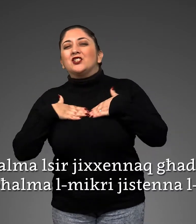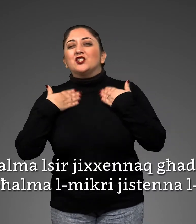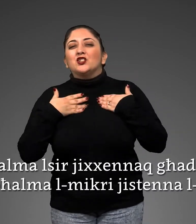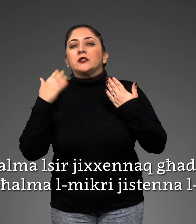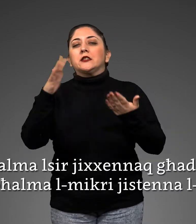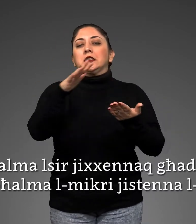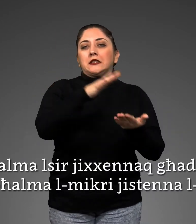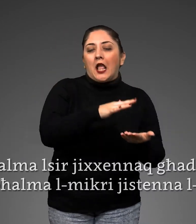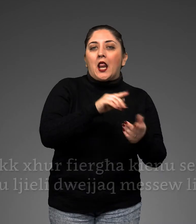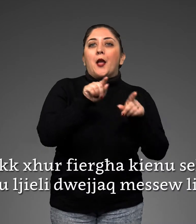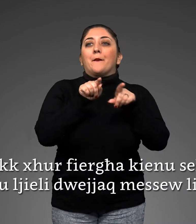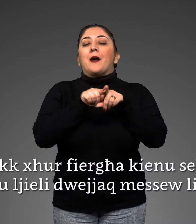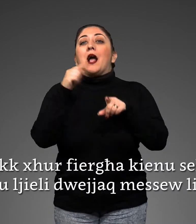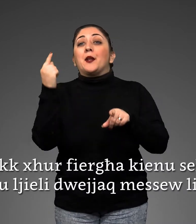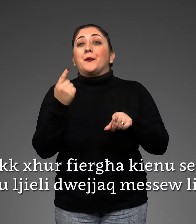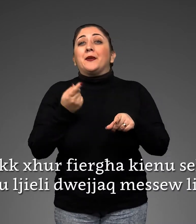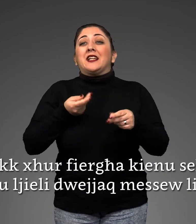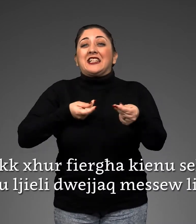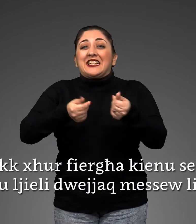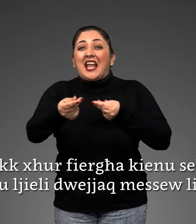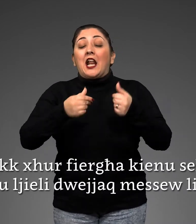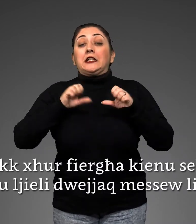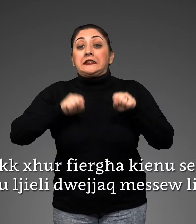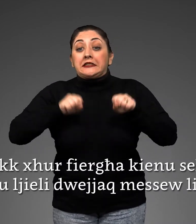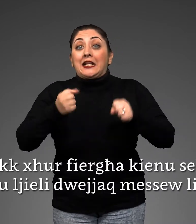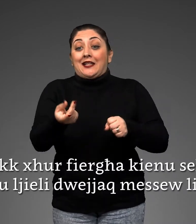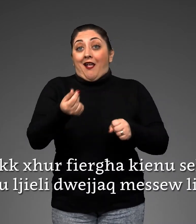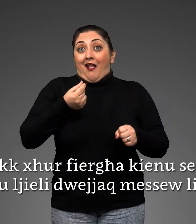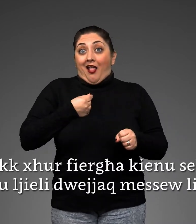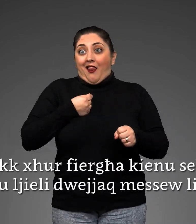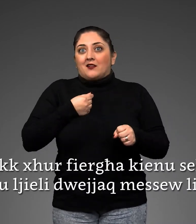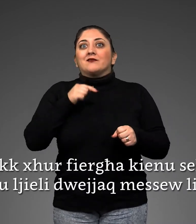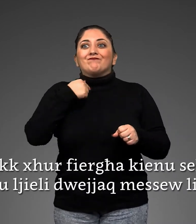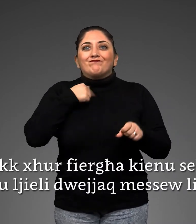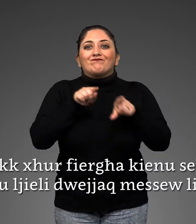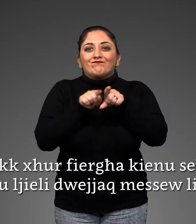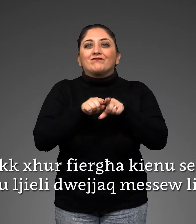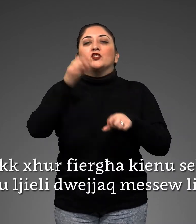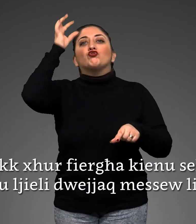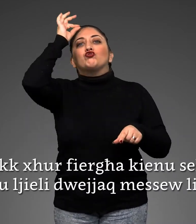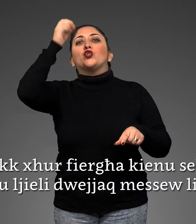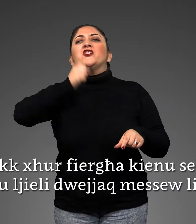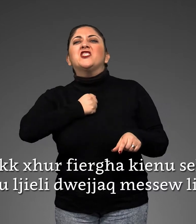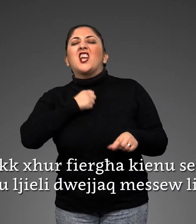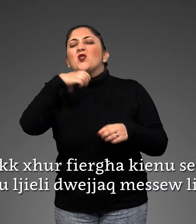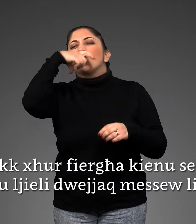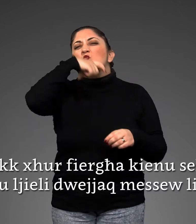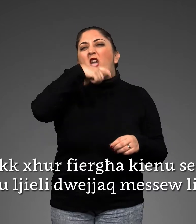jistanna l-ħalas ekħxur firħa kienu sami u l-jili dwejjaq messaw l-jili.